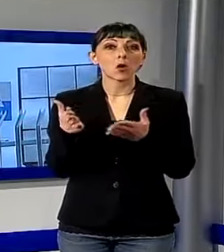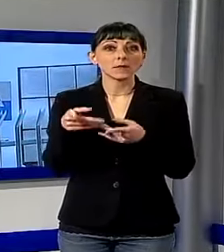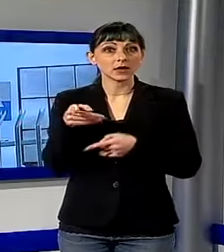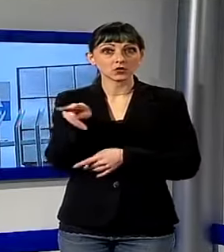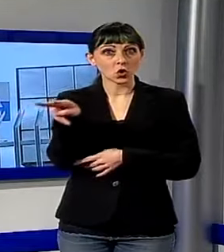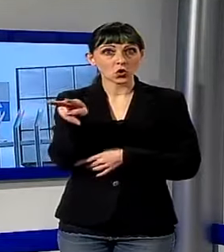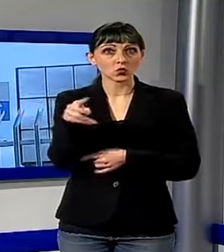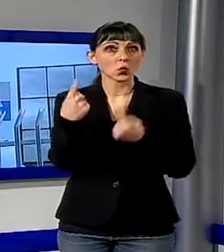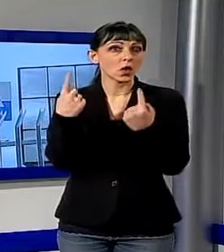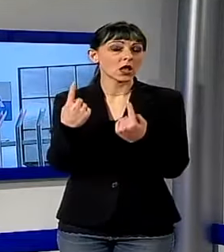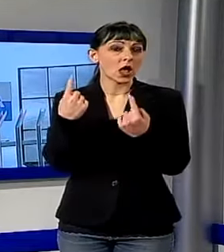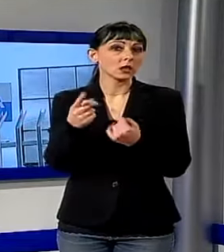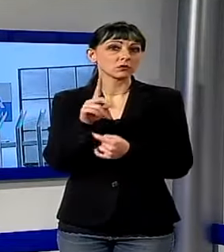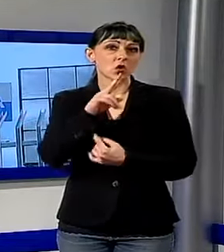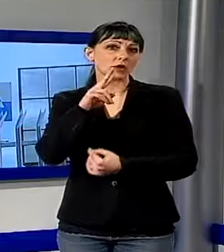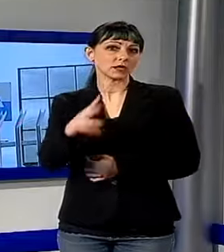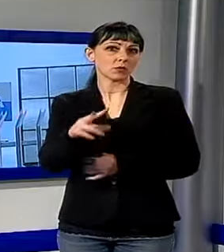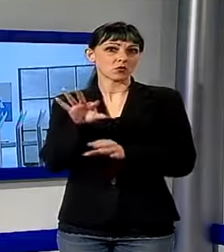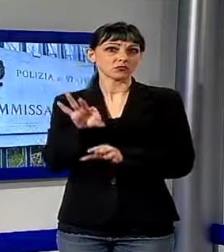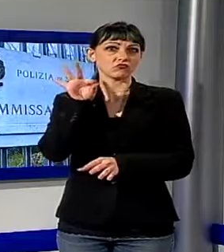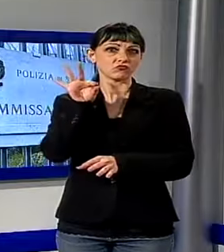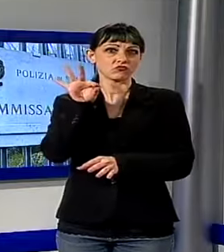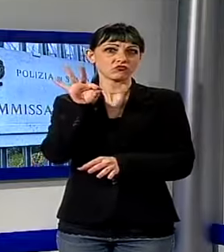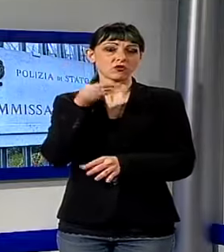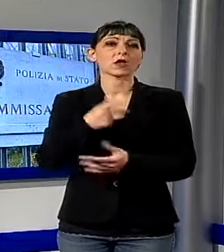centri di accoglienza hanno ricevuto diverse visite da parte dei familiari.